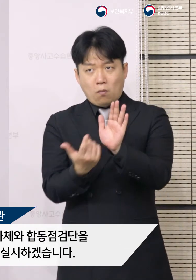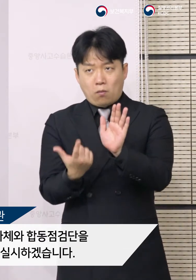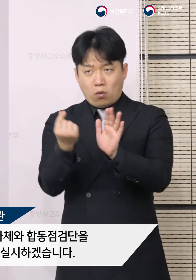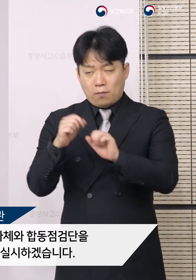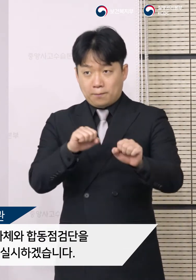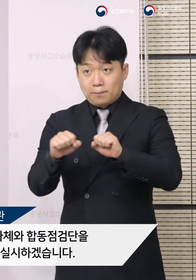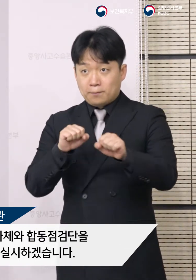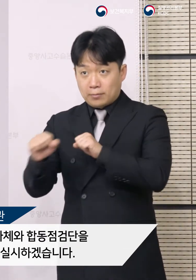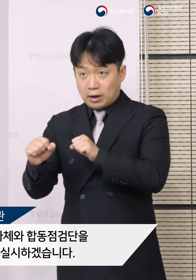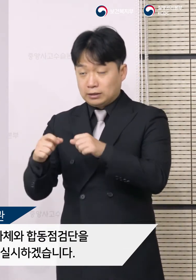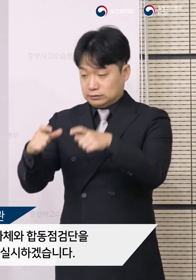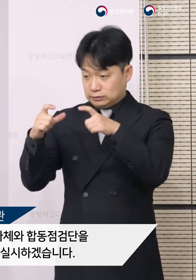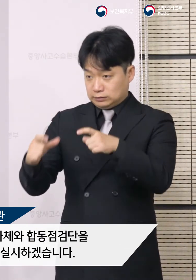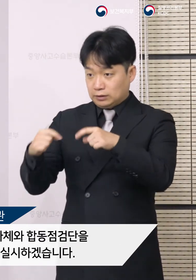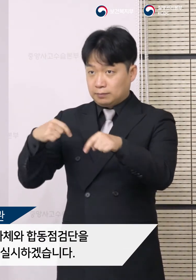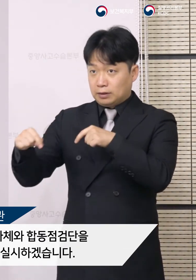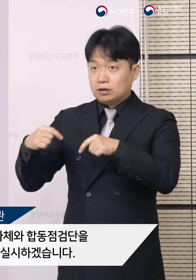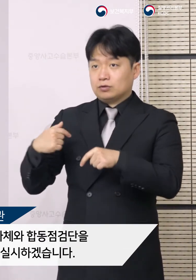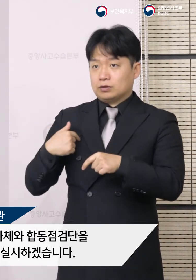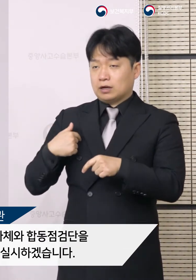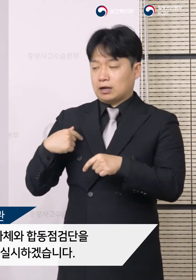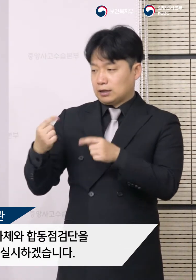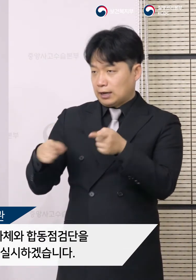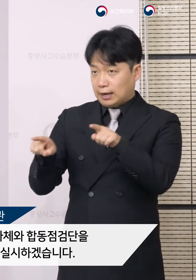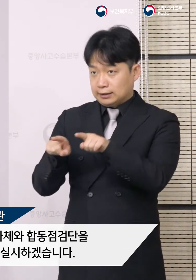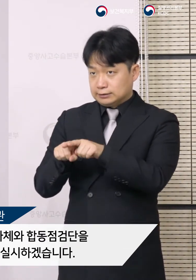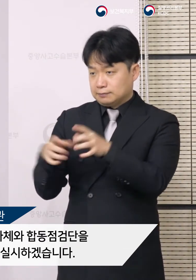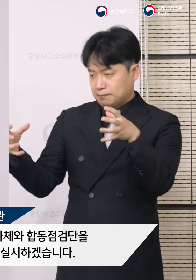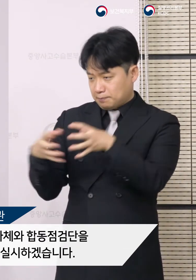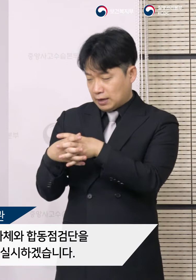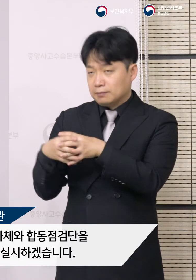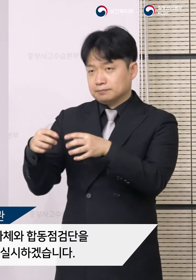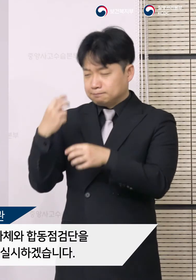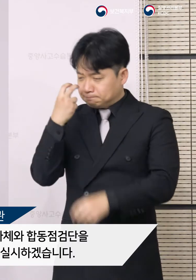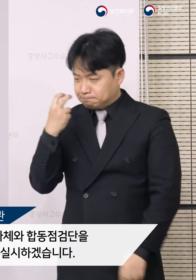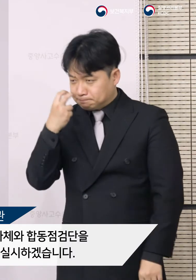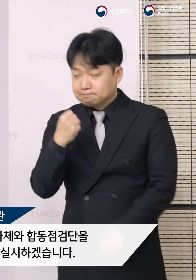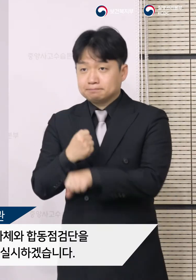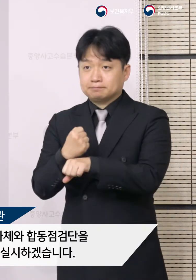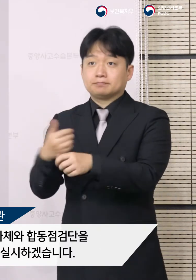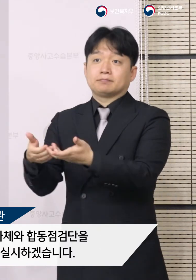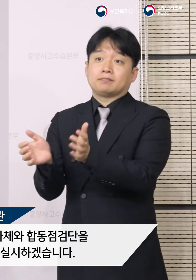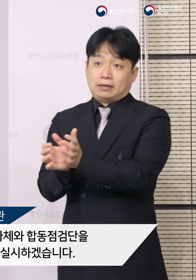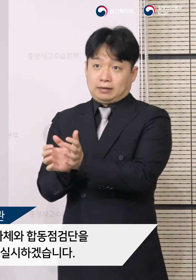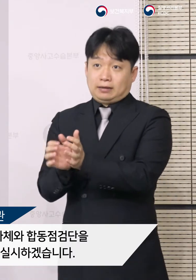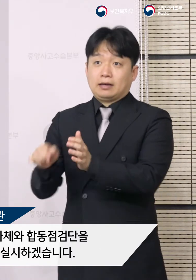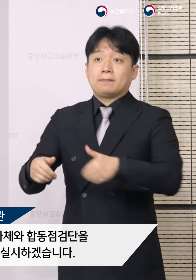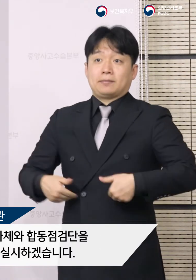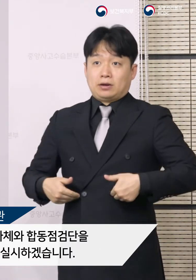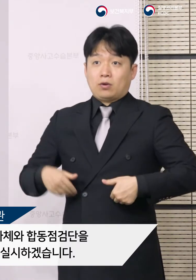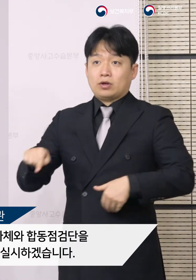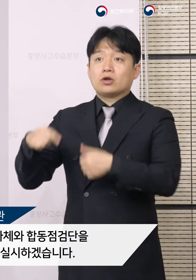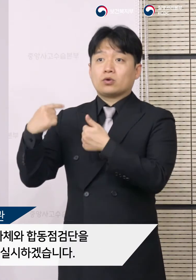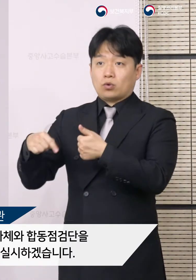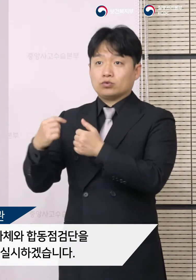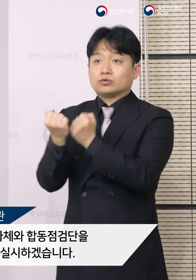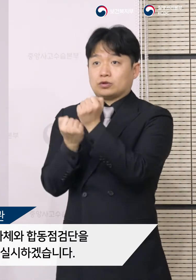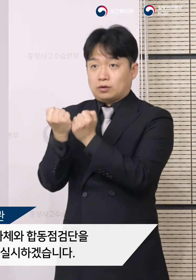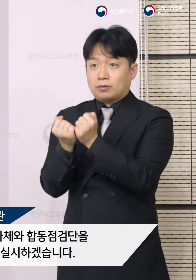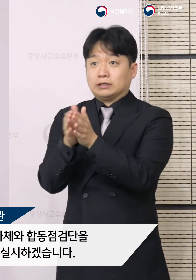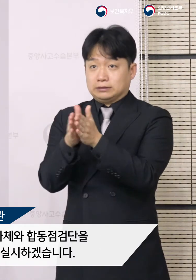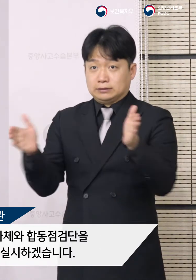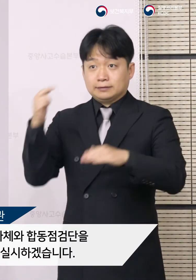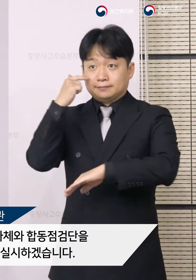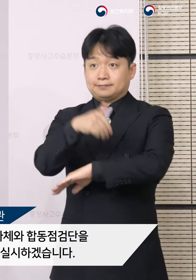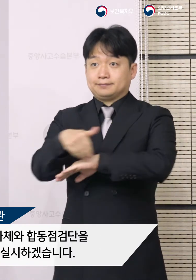원활하게 이루어지는지 지자체와 합동점검단을 만들어 상시적으로 점검하고 필요한 교육 안내